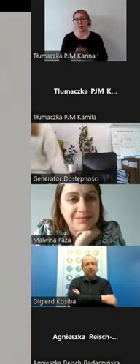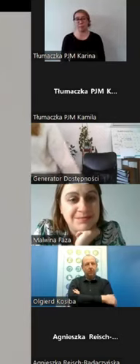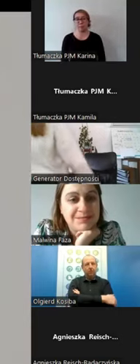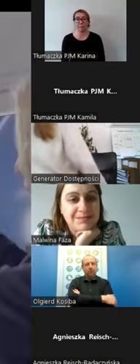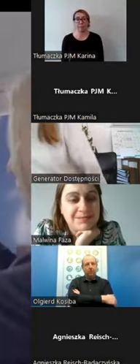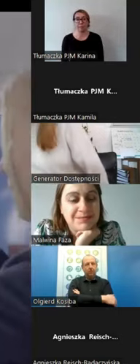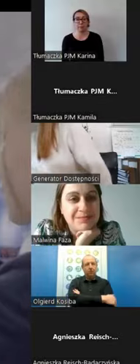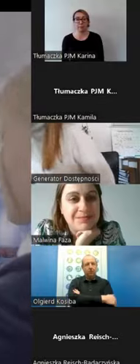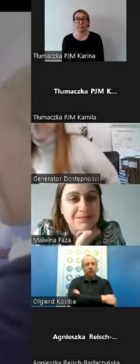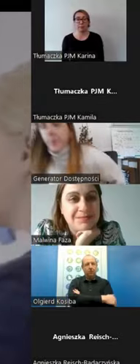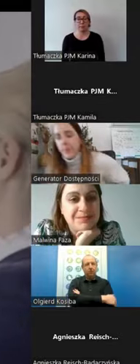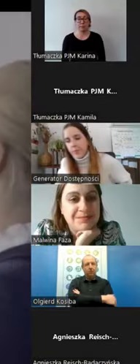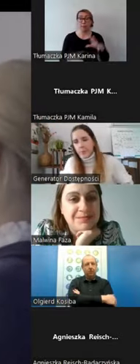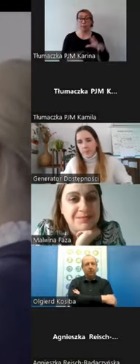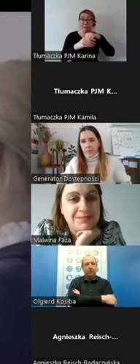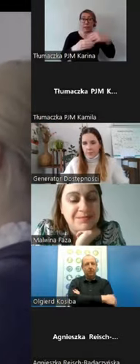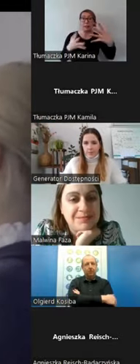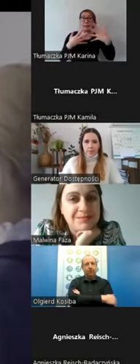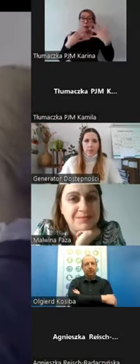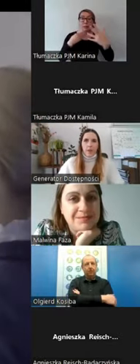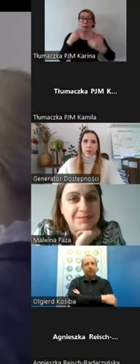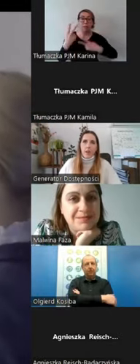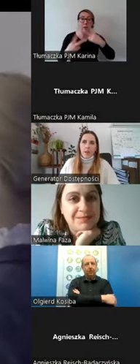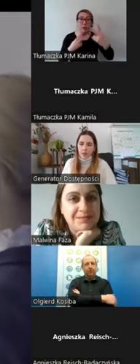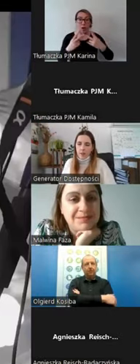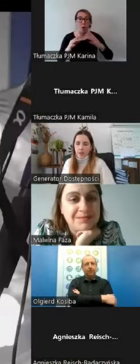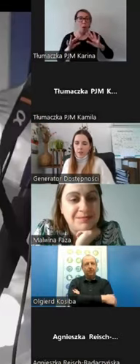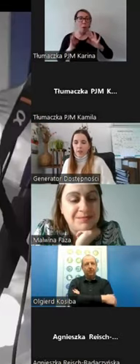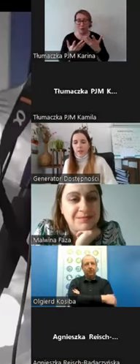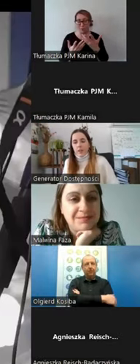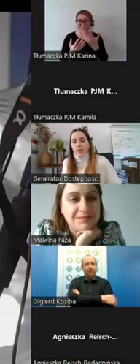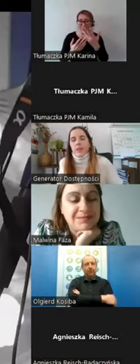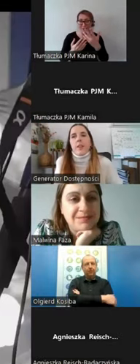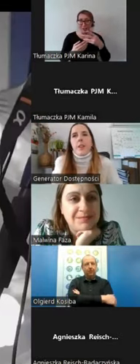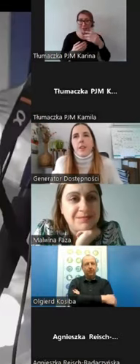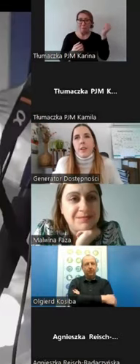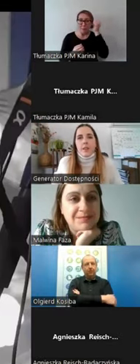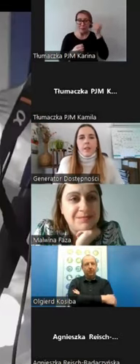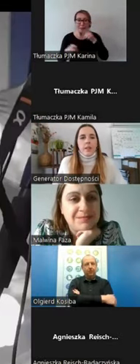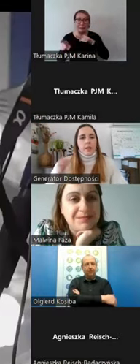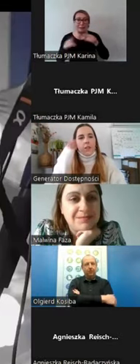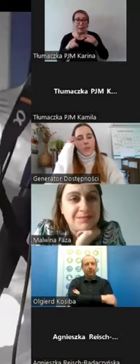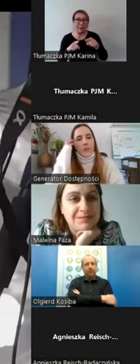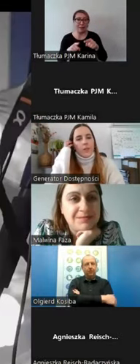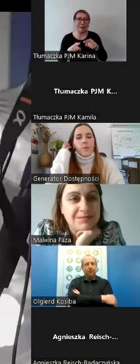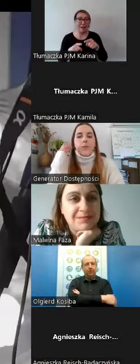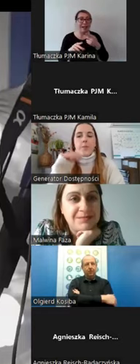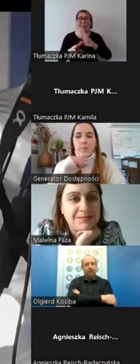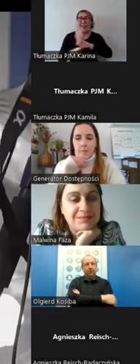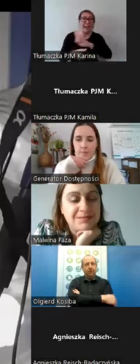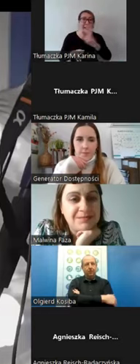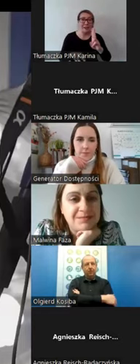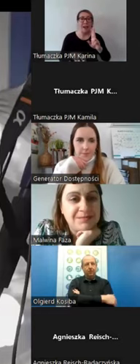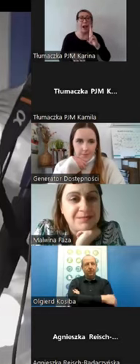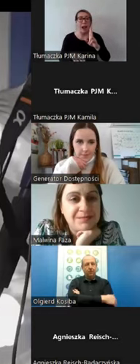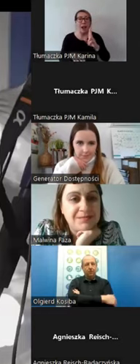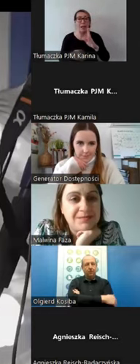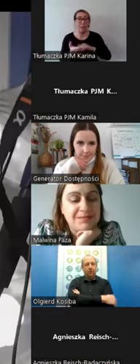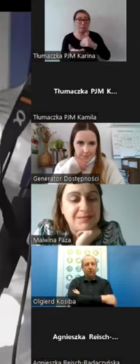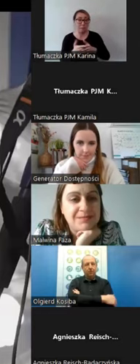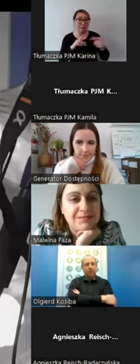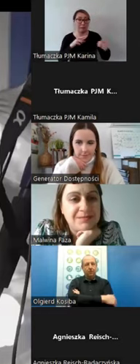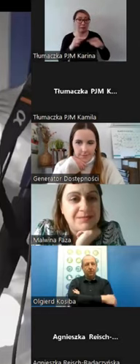W spacerze wirtualnym jest nam łatwo zapamiętać znaki. Oczywiście nie wszystkie takie są, ale jak mamy na przykład kubek,